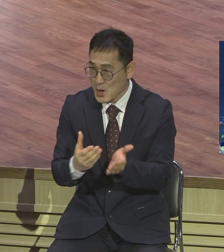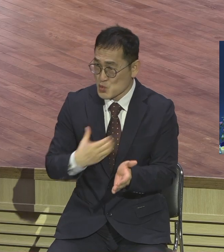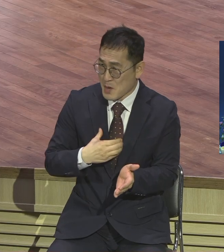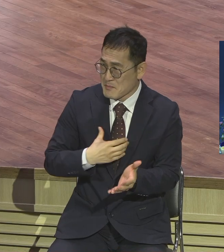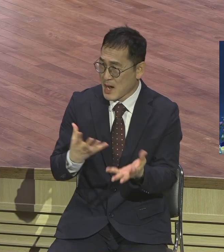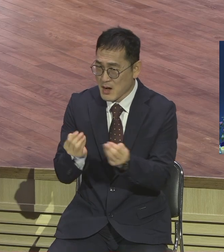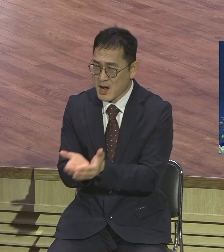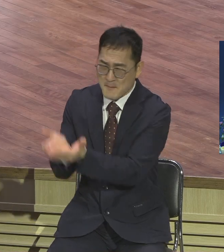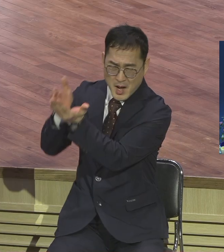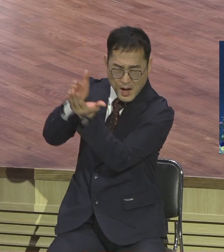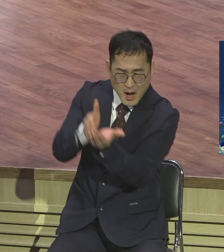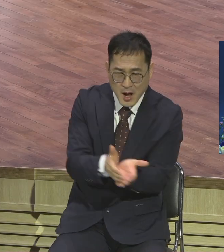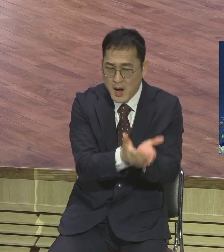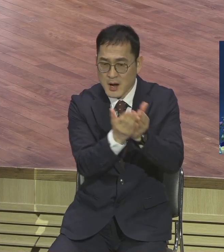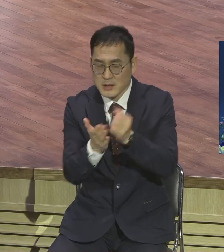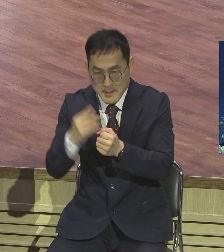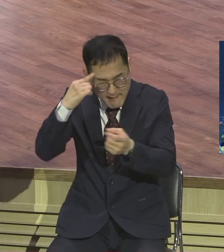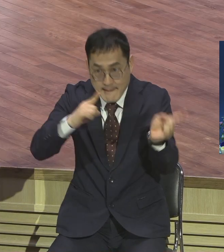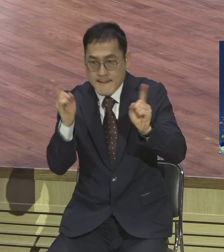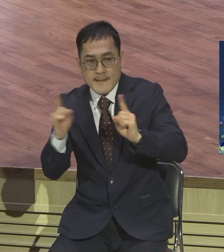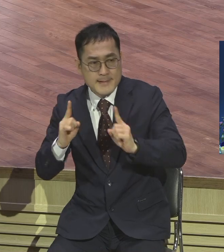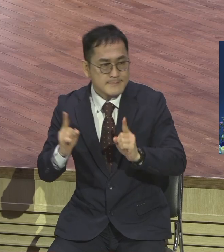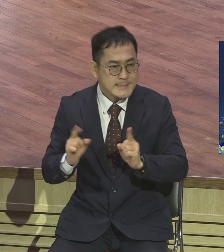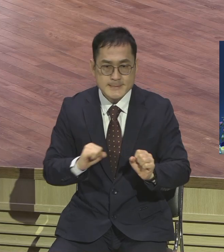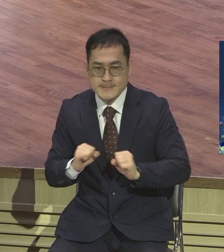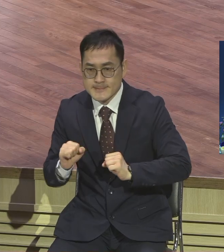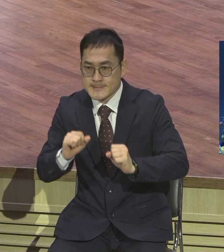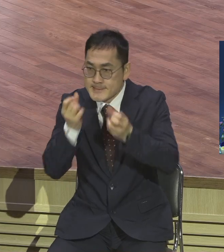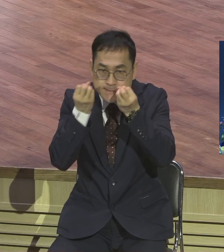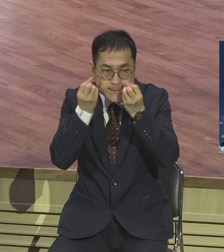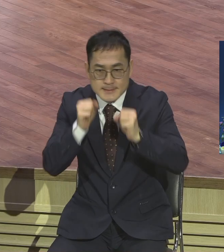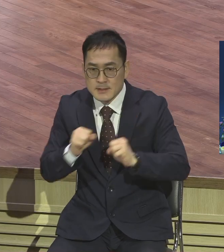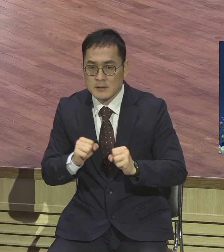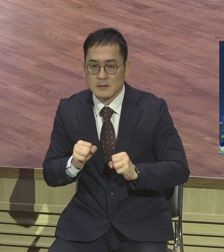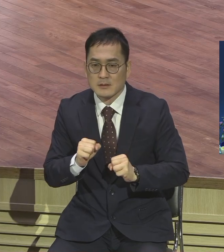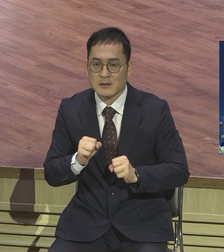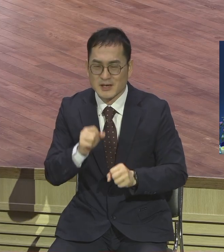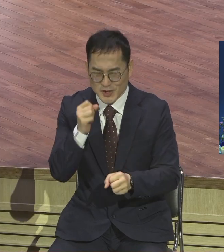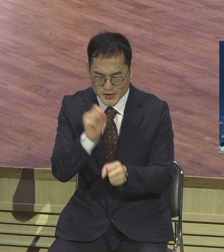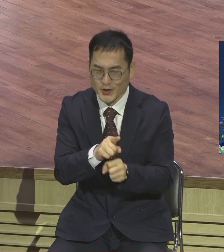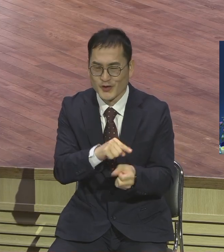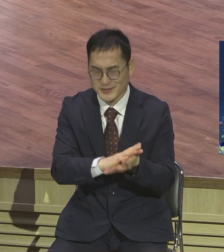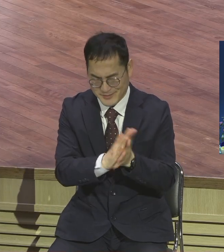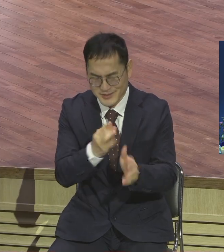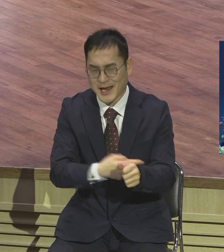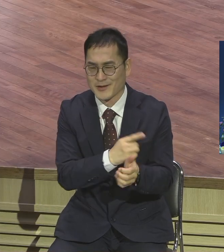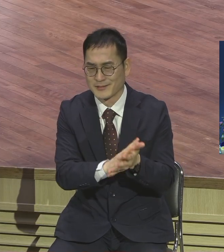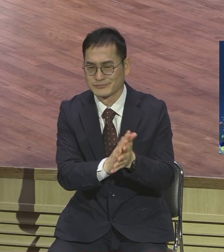파도가 많이 치기 때문에 급하게 움직여야 되고 소리가 딱 크고 부산사람들도 소리가 큽니다 제가 부산사람입니다